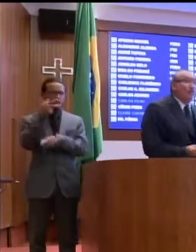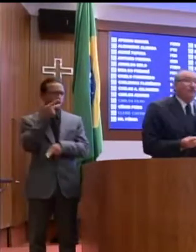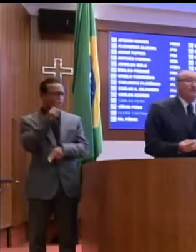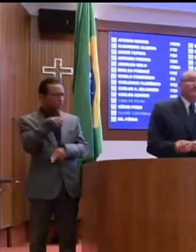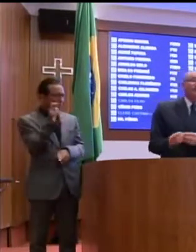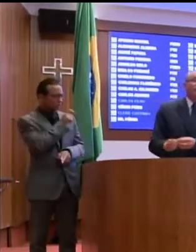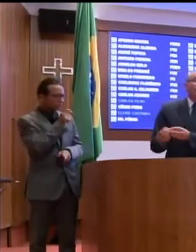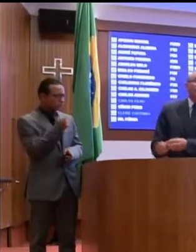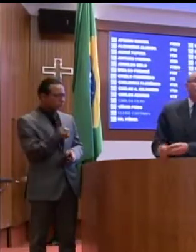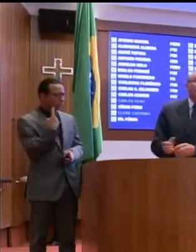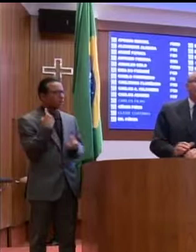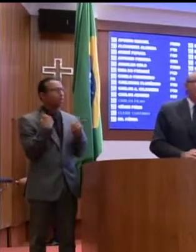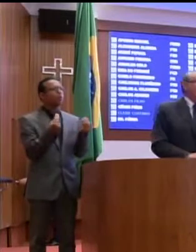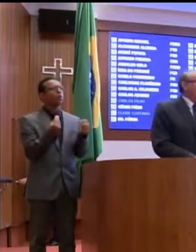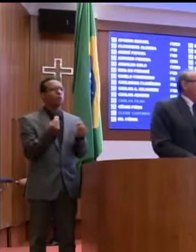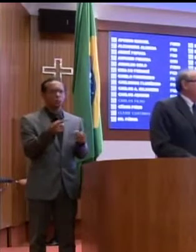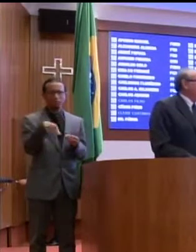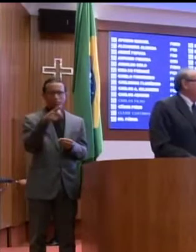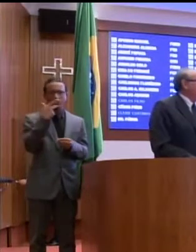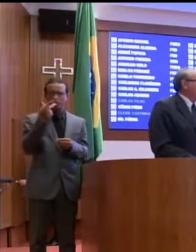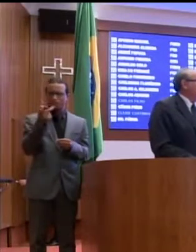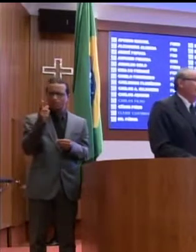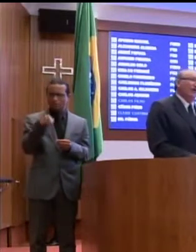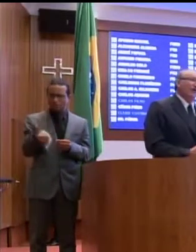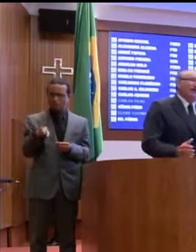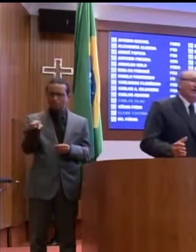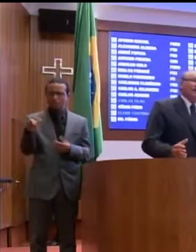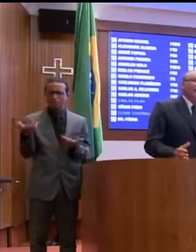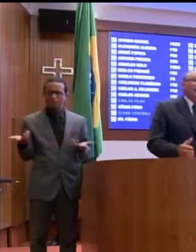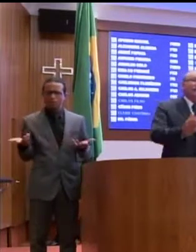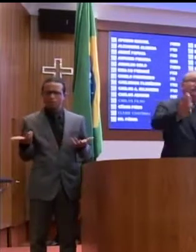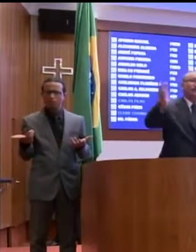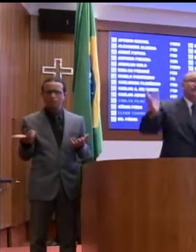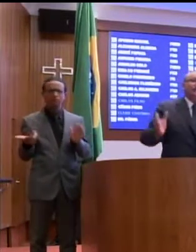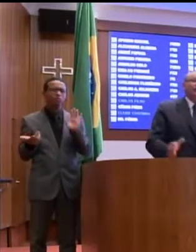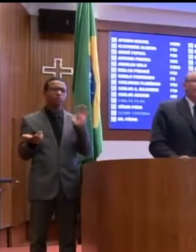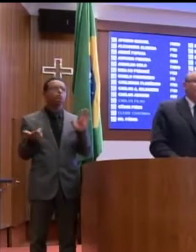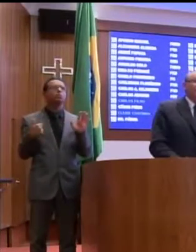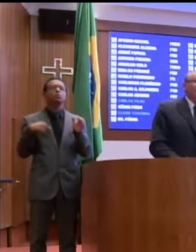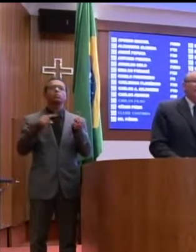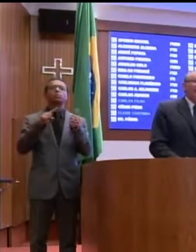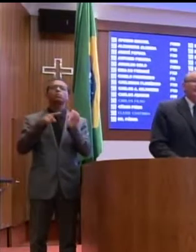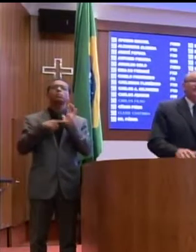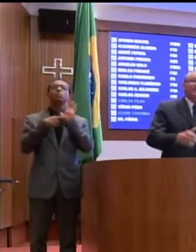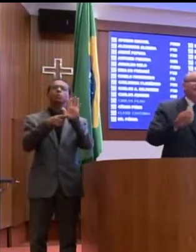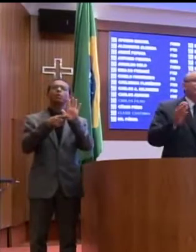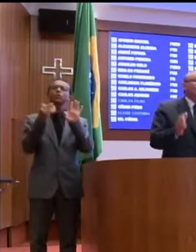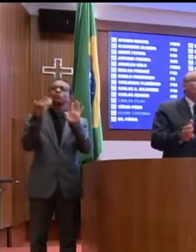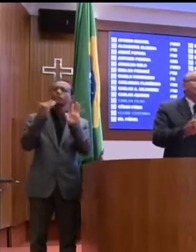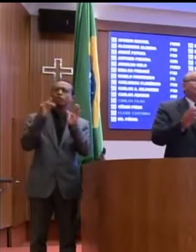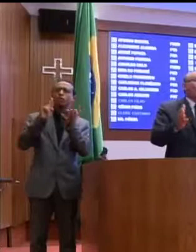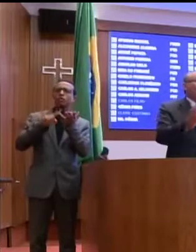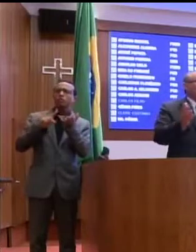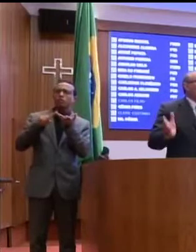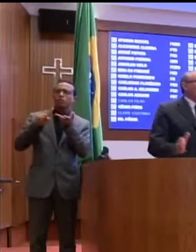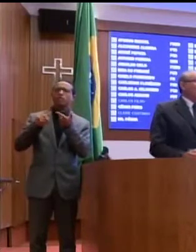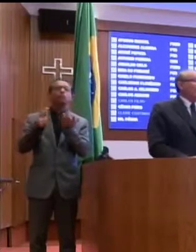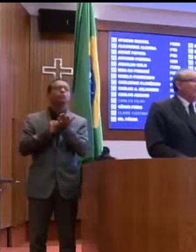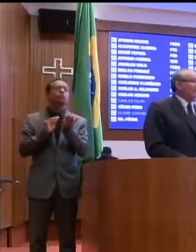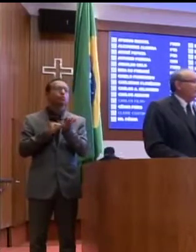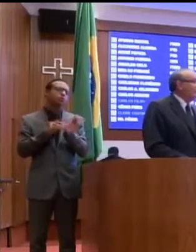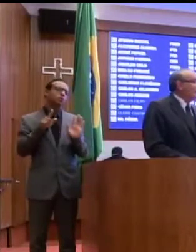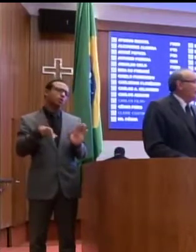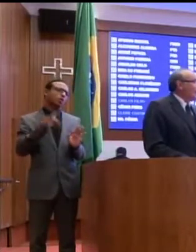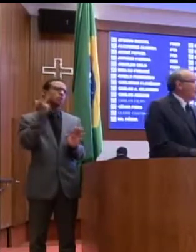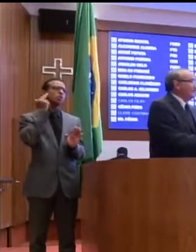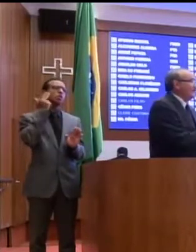Como nós podemos dizer o contrário em relação a isso? Ora, apontam defeitos. As vicissitudes próprias de qualquer